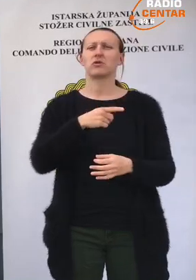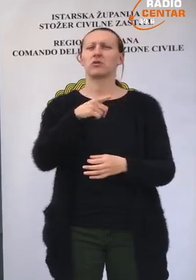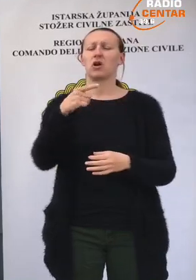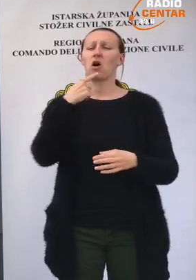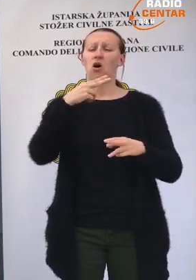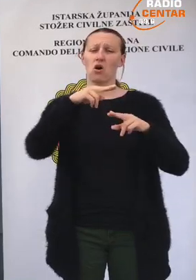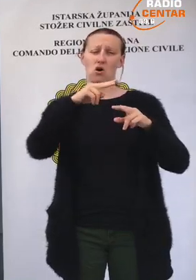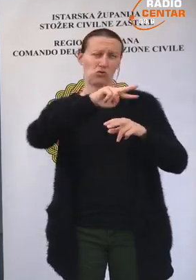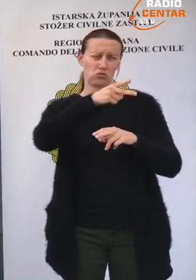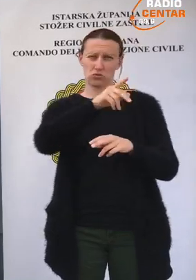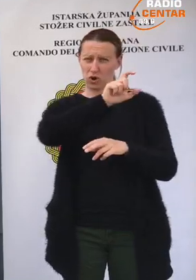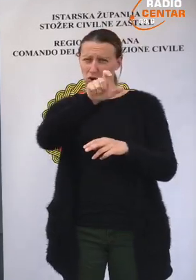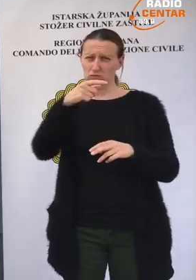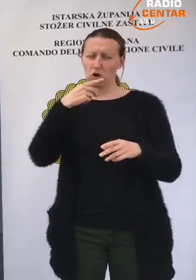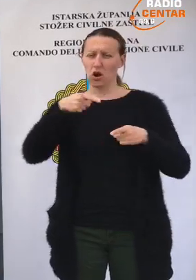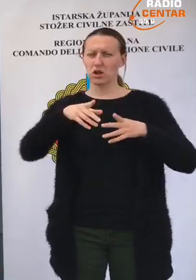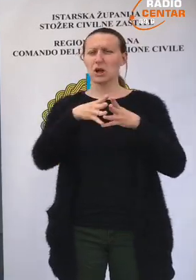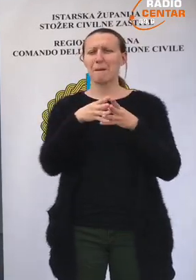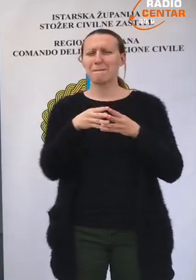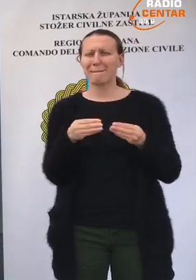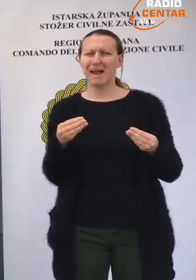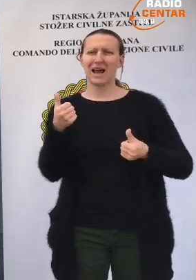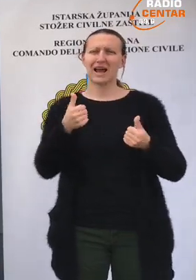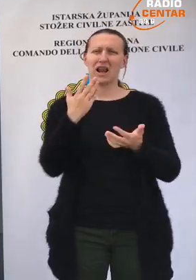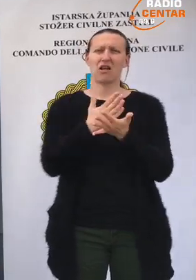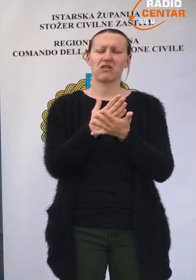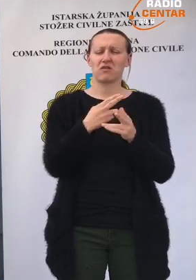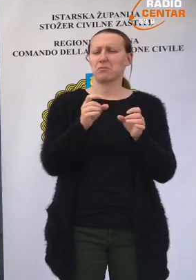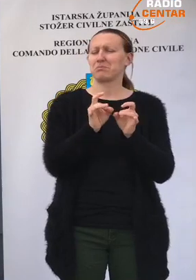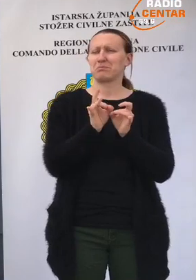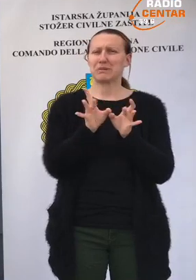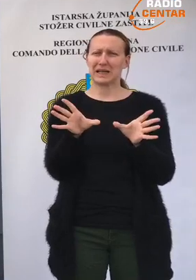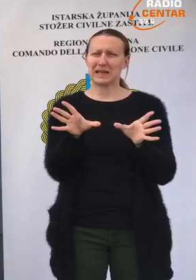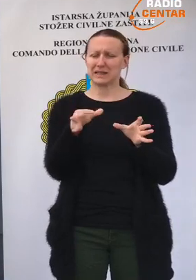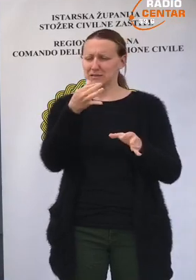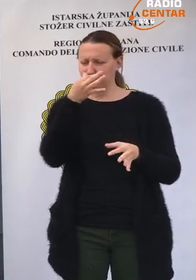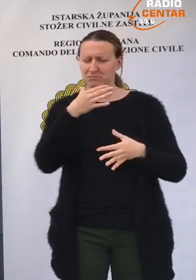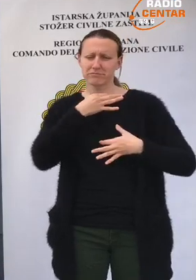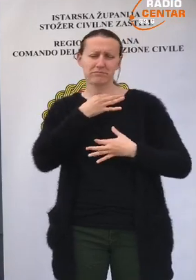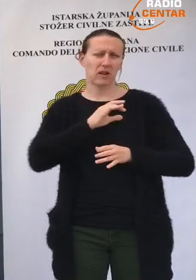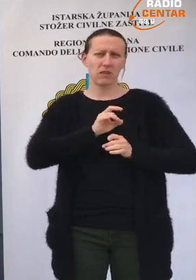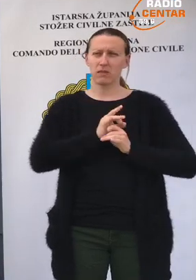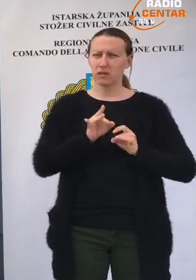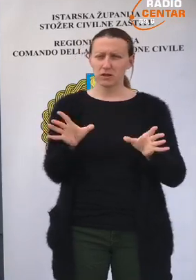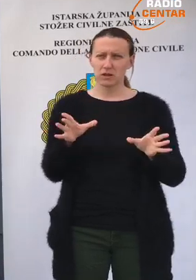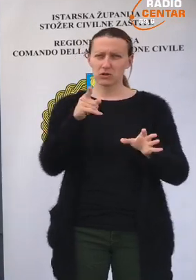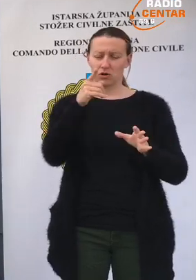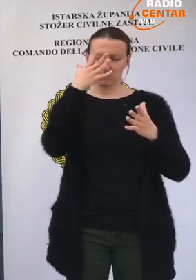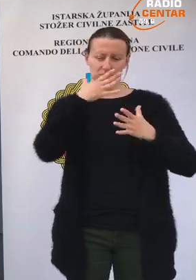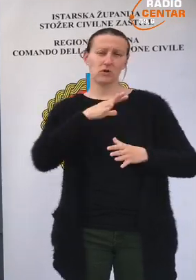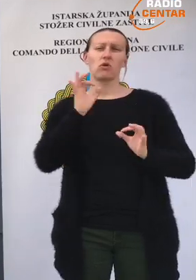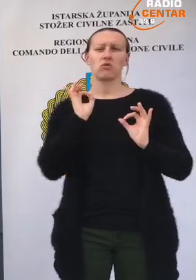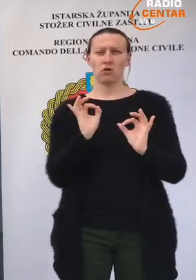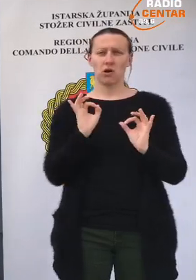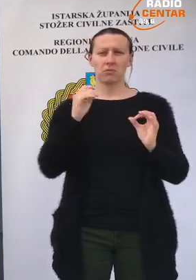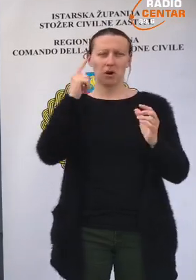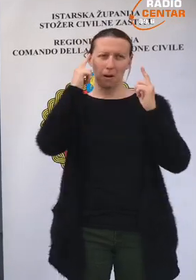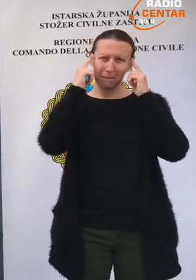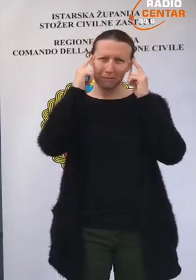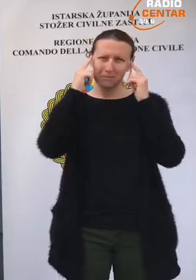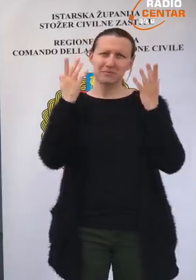koji su u bolnici koji su sa blagim ili gotovo bez simptoma su klinički dobro,